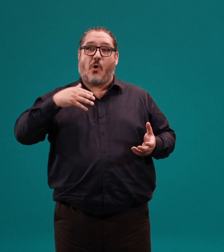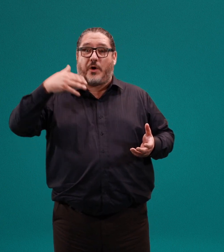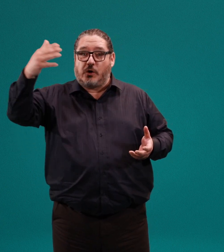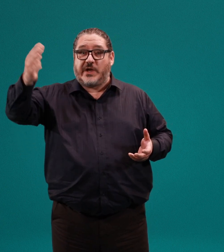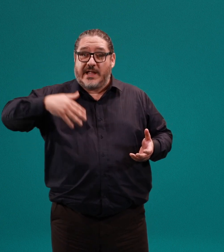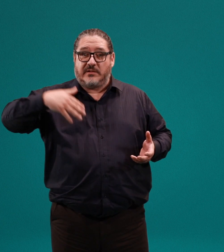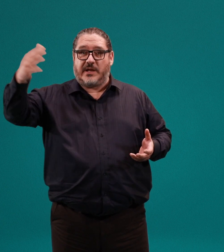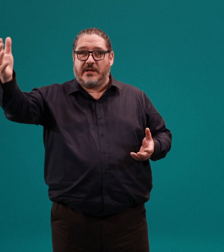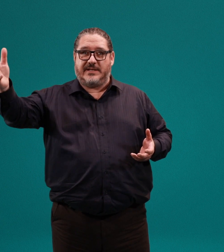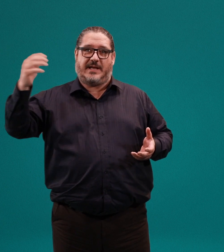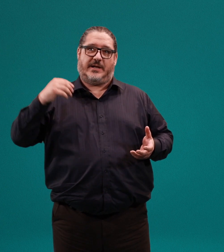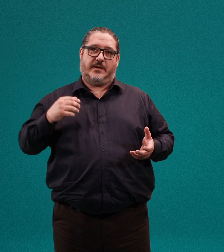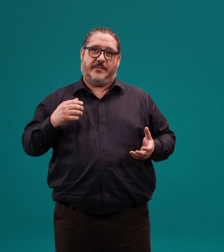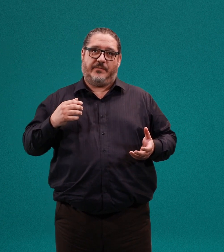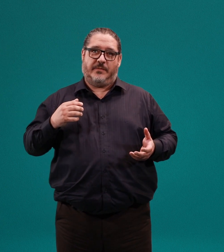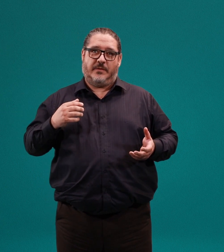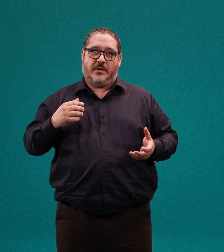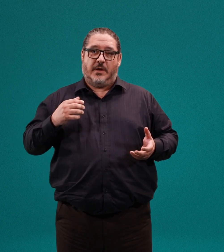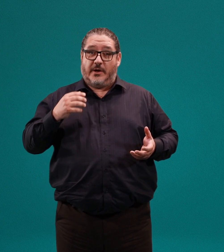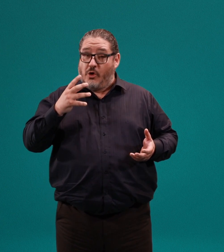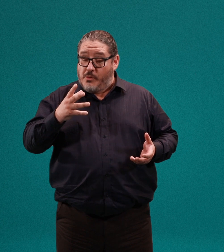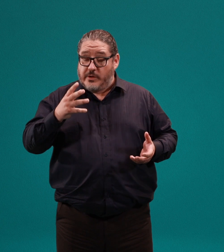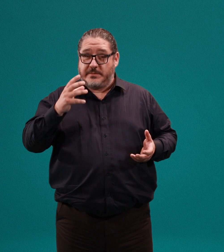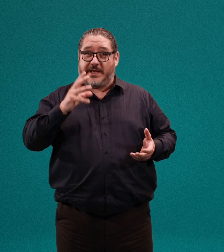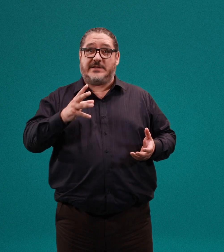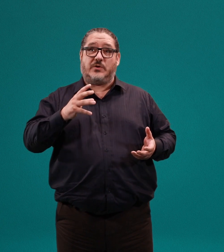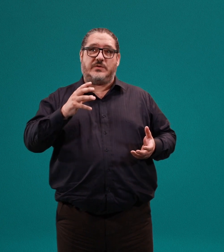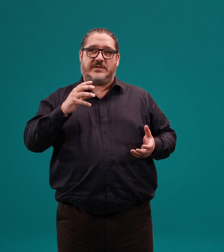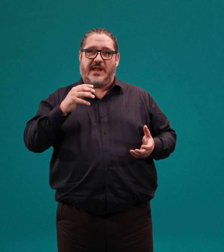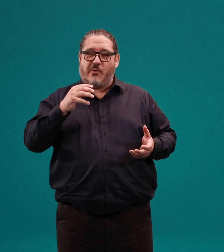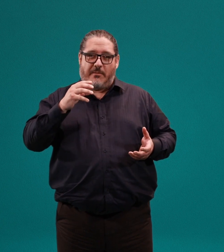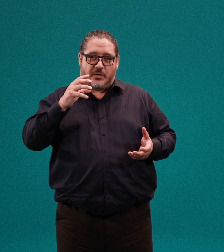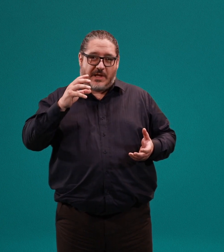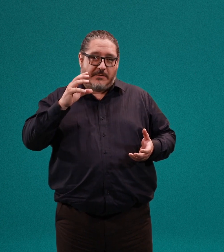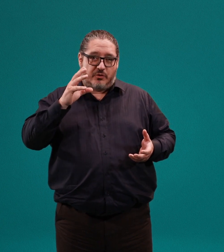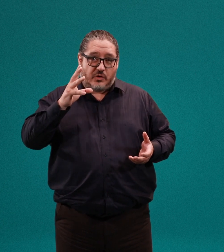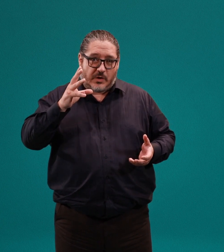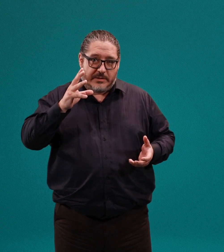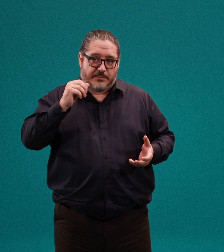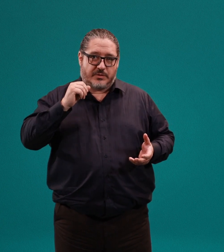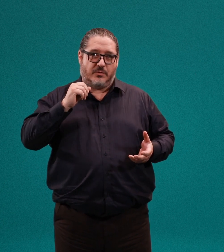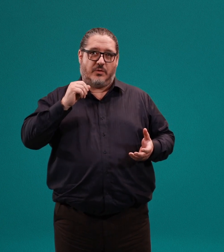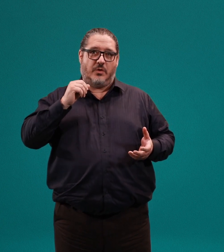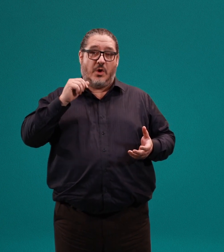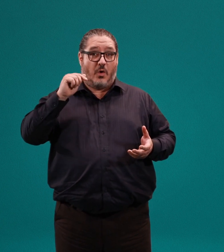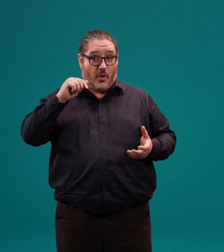correos entren y salgan. Los modems en ese entonces tenían una velocidad de 28 kbits por segundo. Hoy,